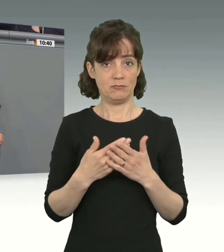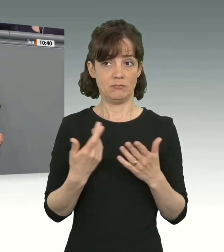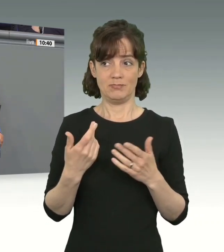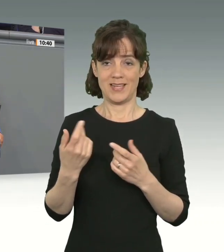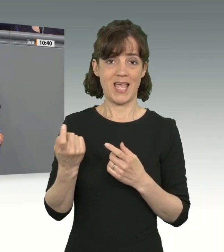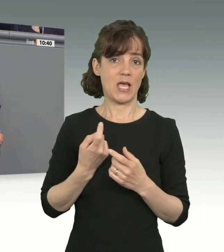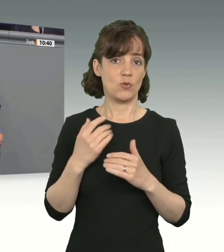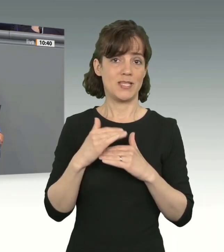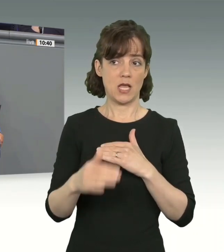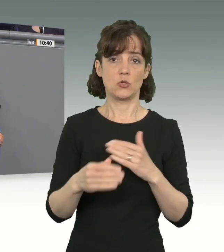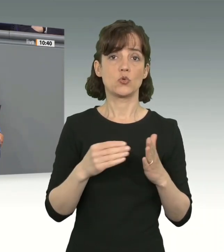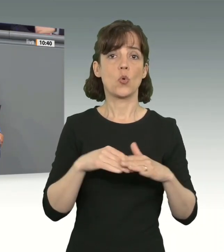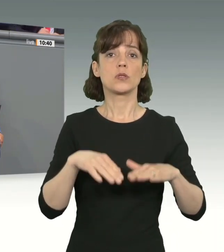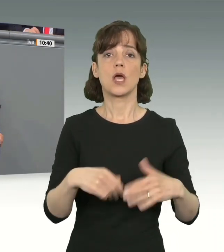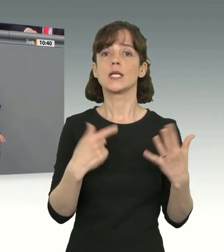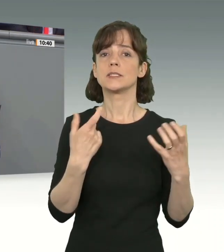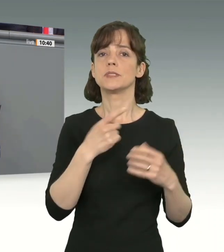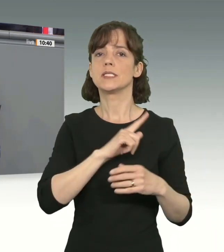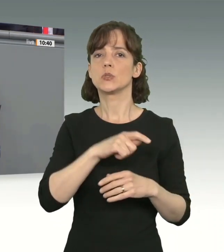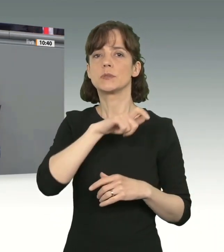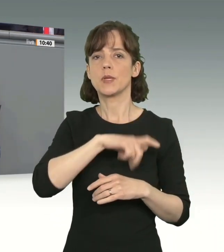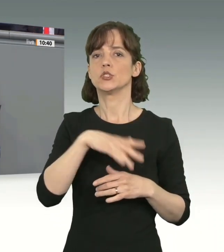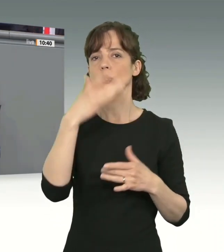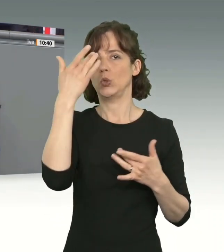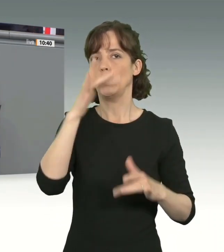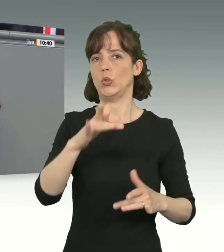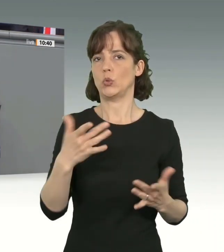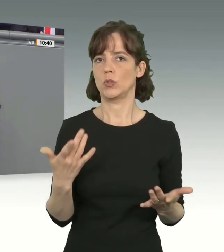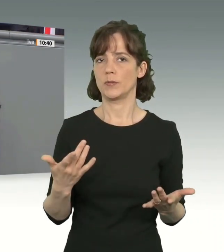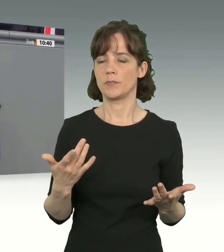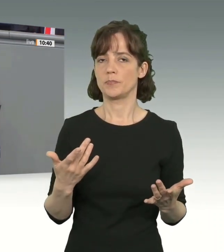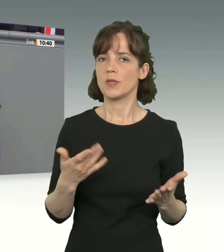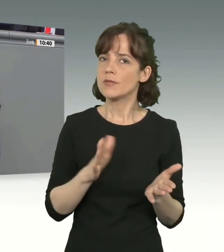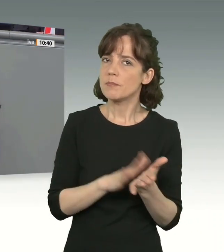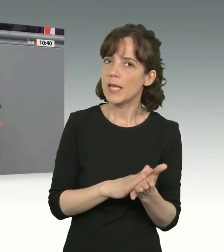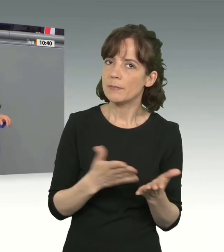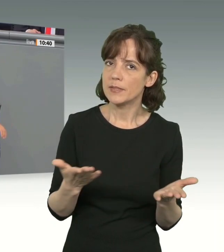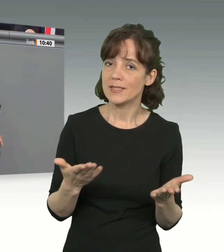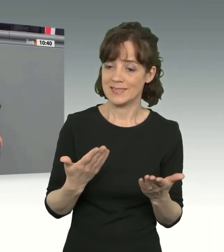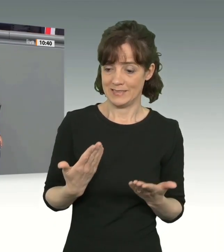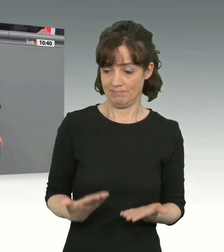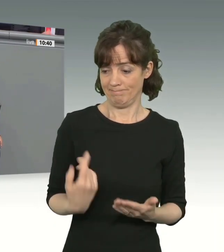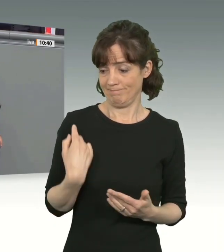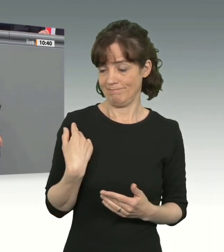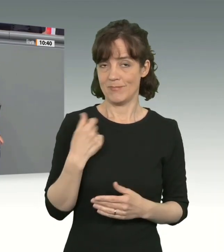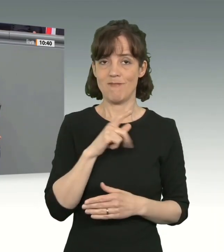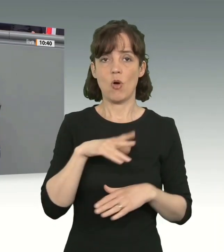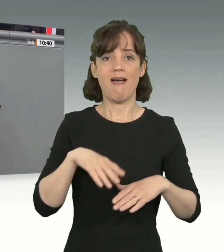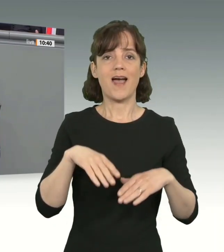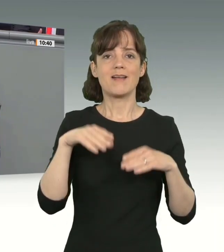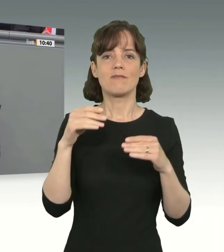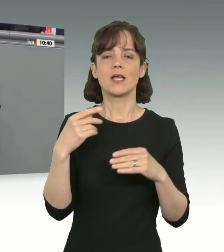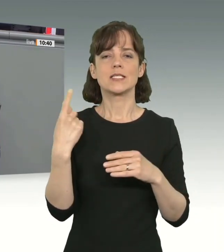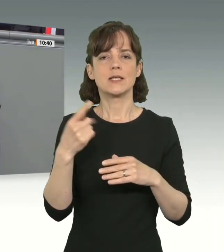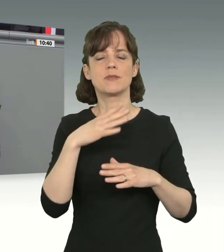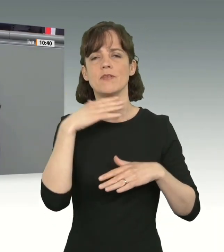Herkunftsländern noch unter Duldung. Was bleibt? Anfang dieser Woche stimmten Sie mit viel Enthusiasmus